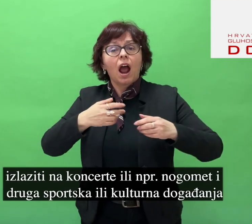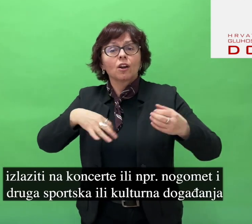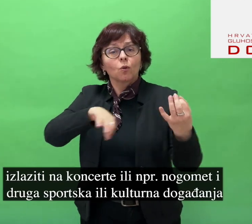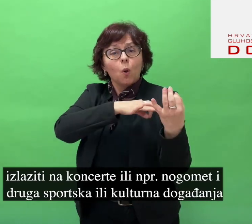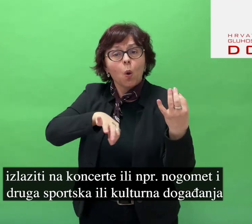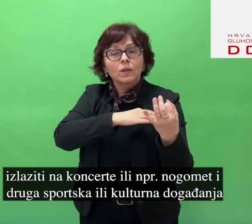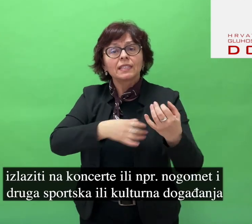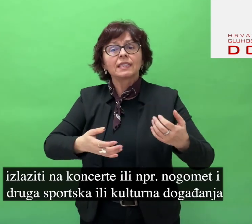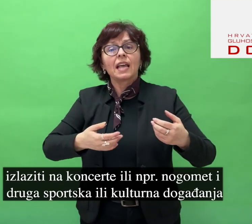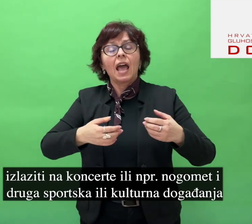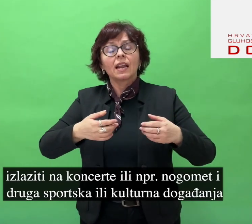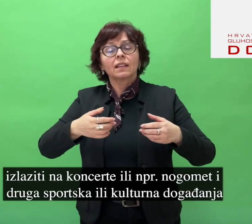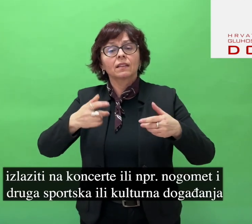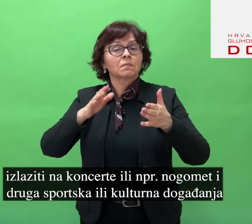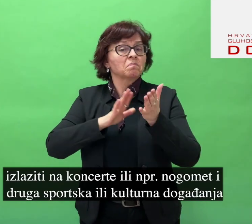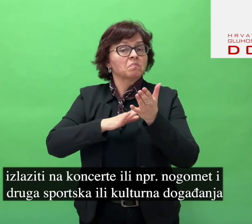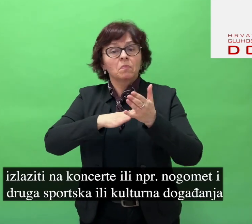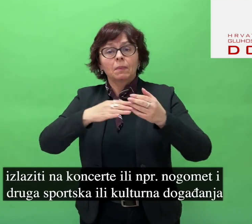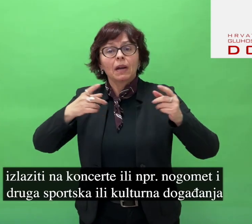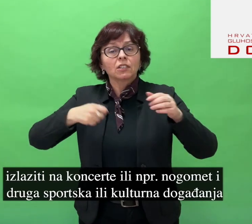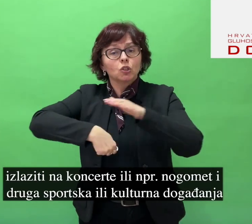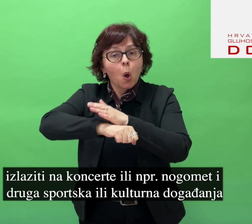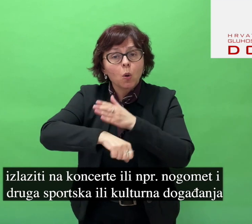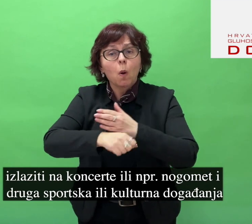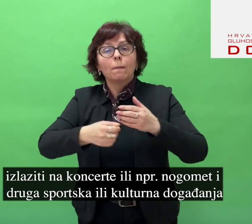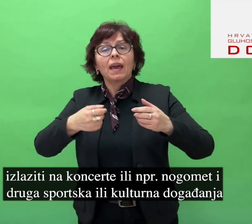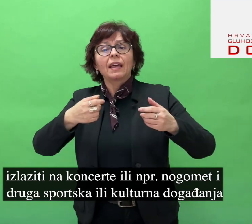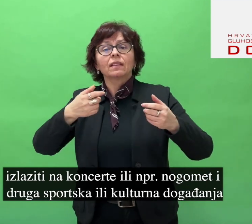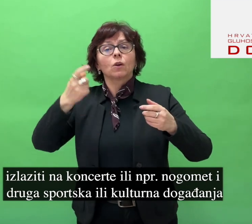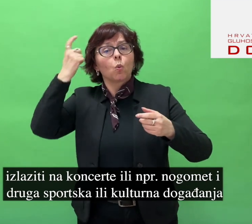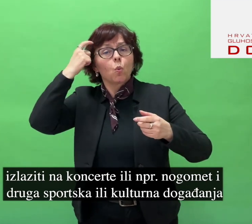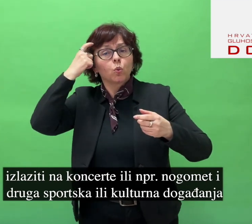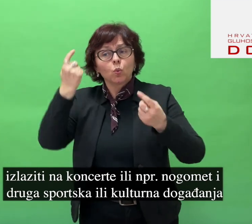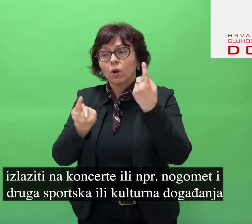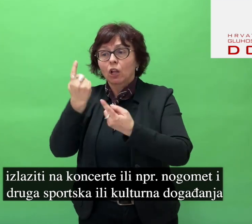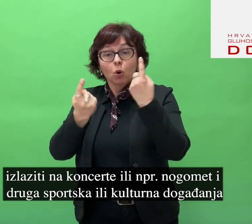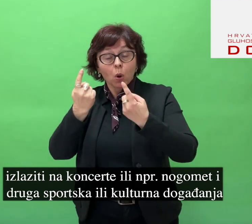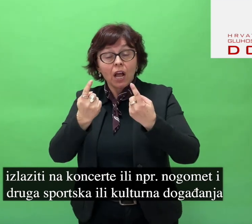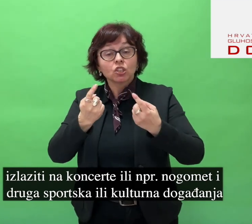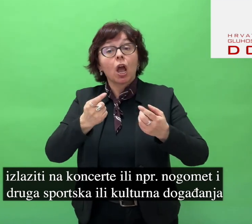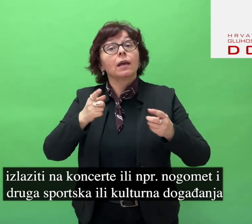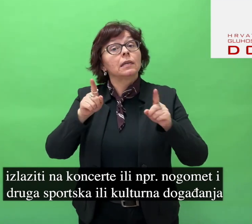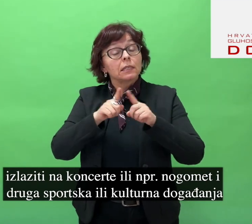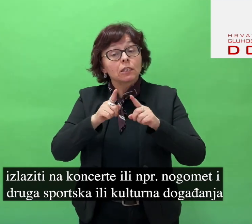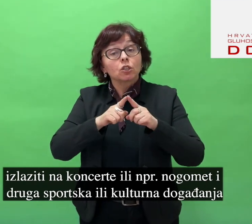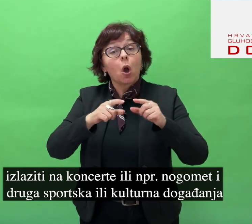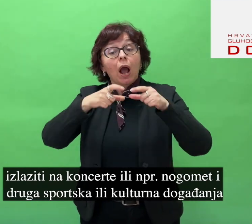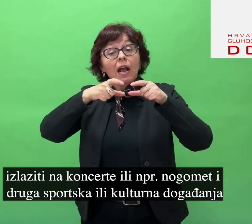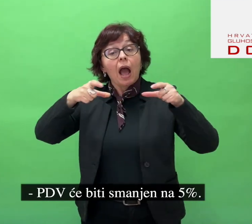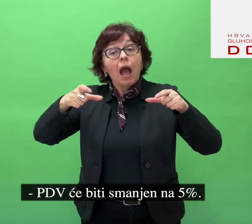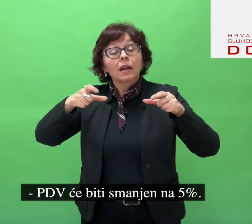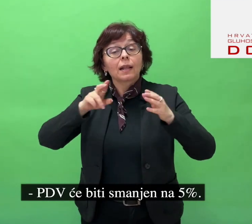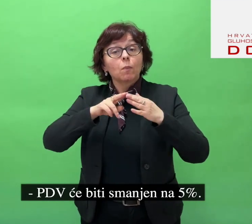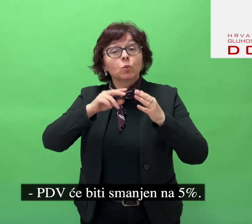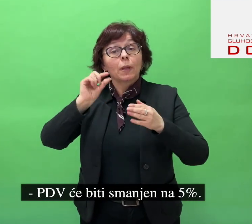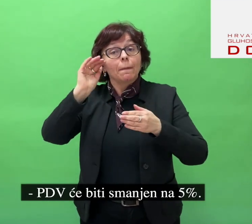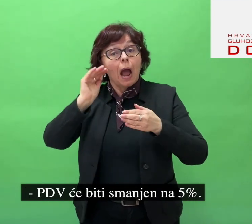koncerte ili na primjer nogomet i druga sportska ili kulturna događanja, PDV će biti